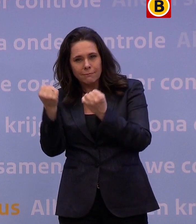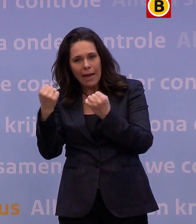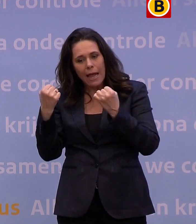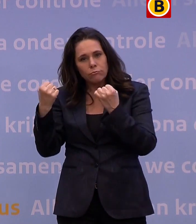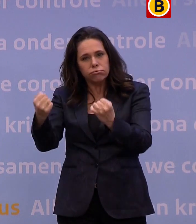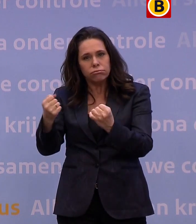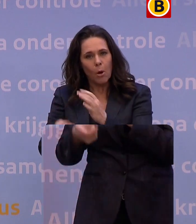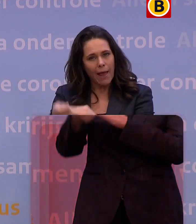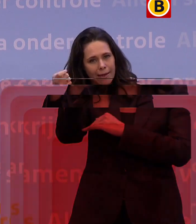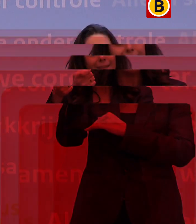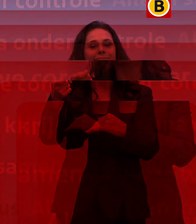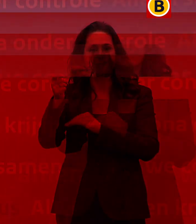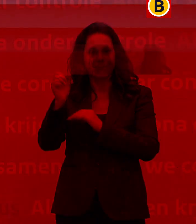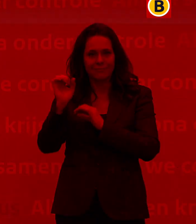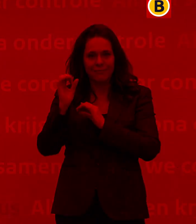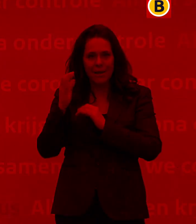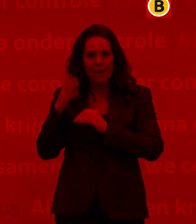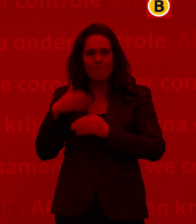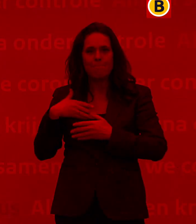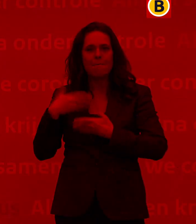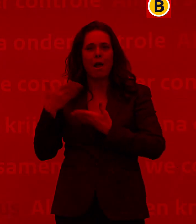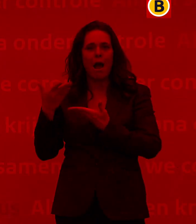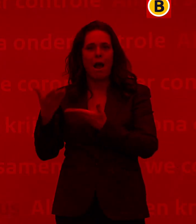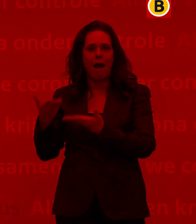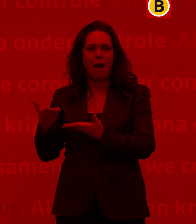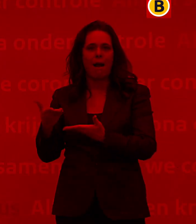worden weer mogelijk. *** ***